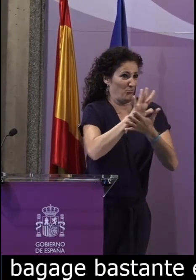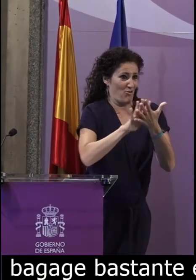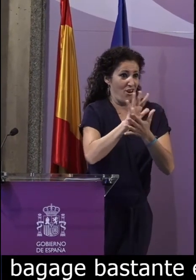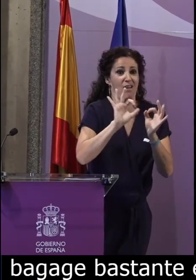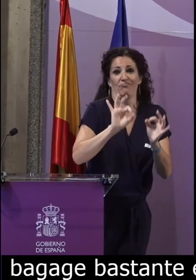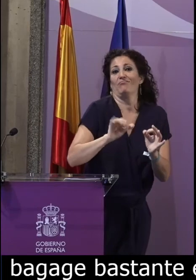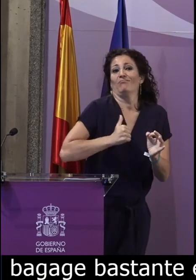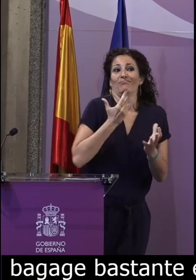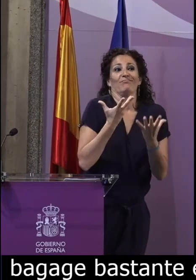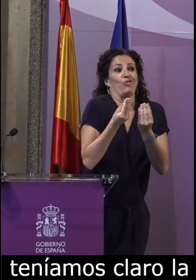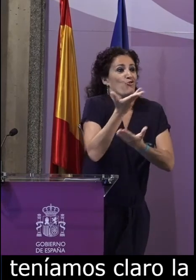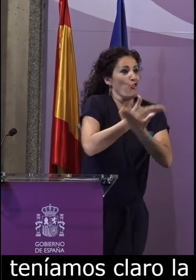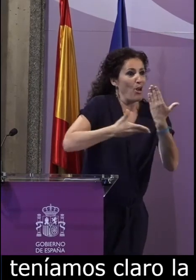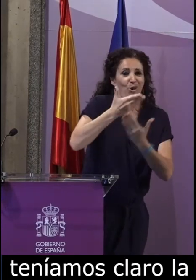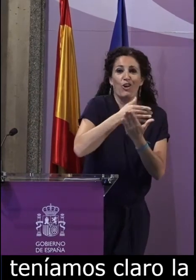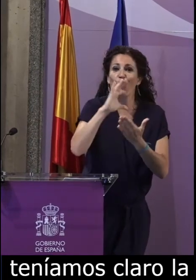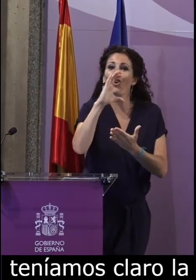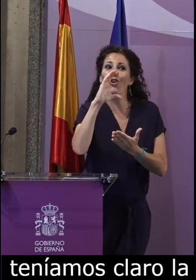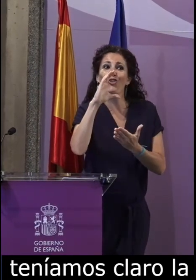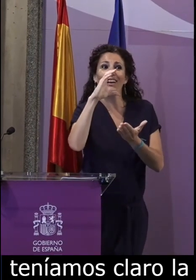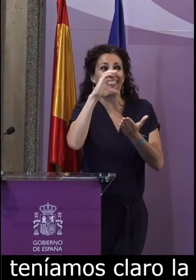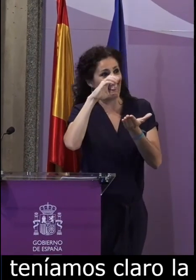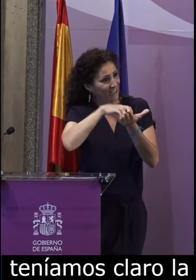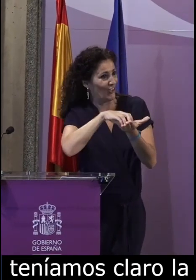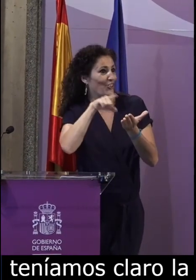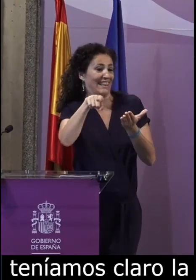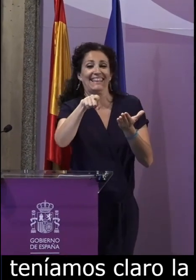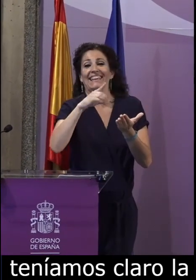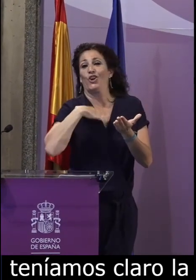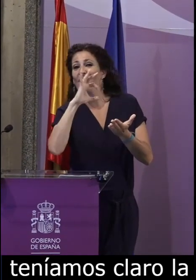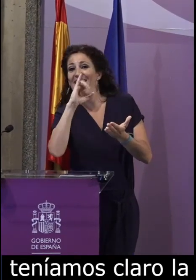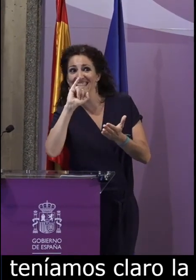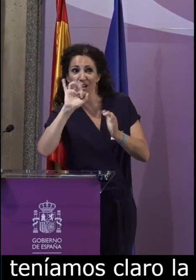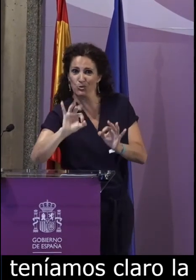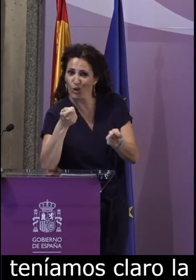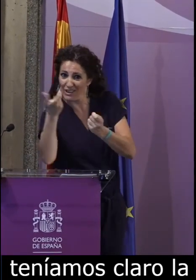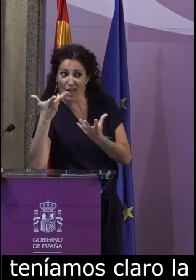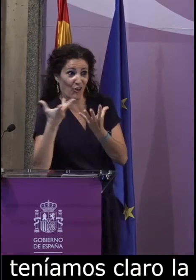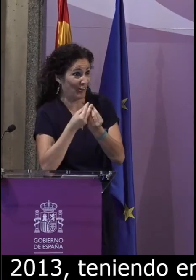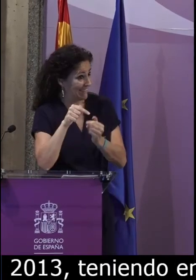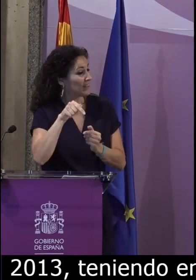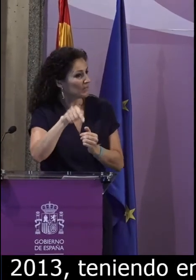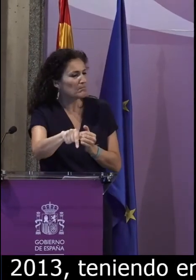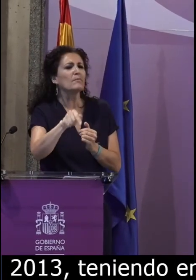investigación de la lengua de signos española en colaboración con el CSIC,